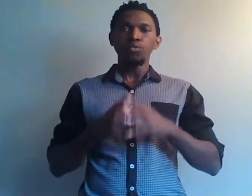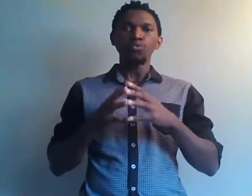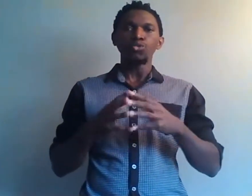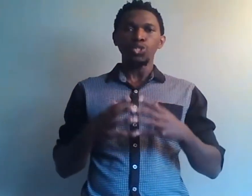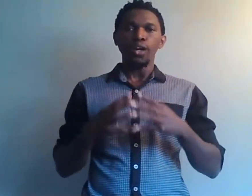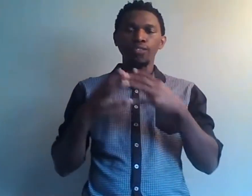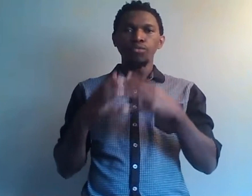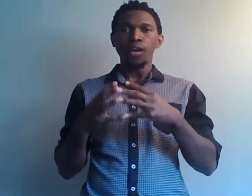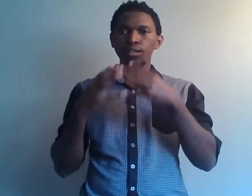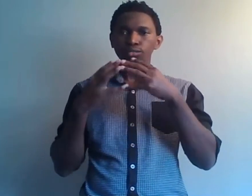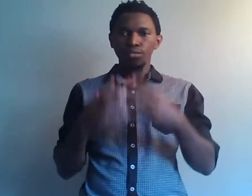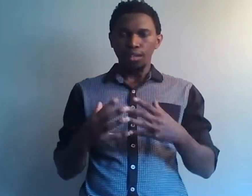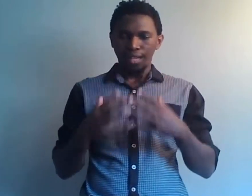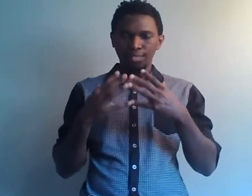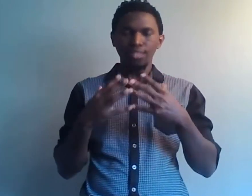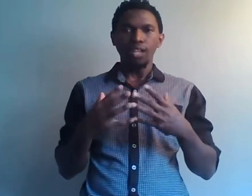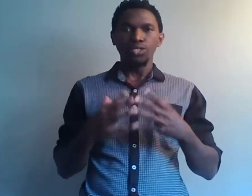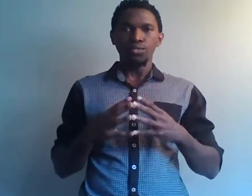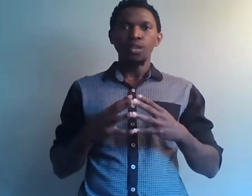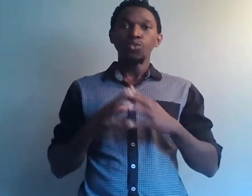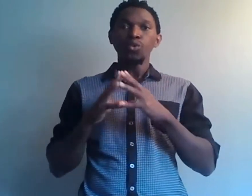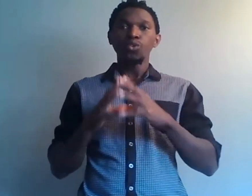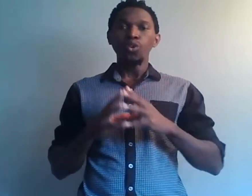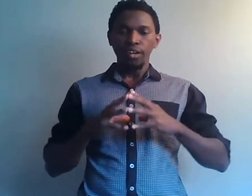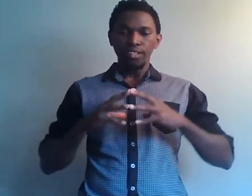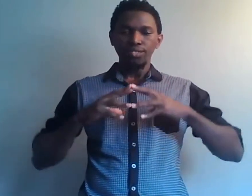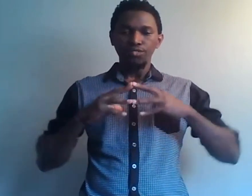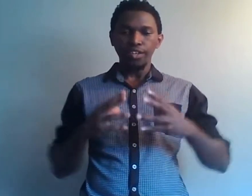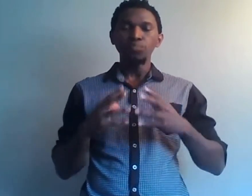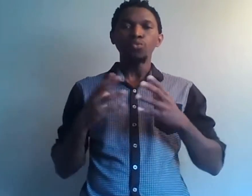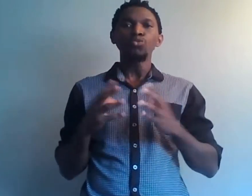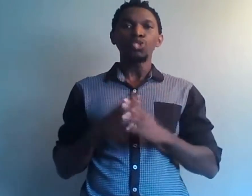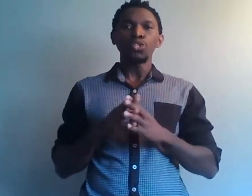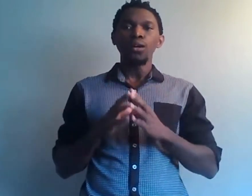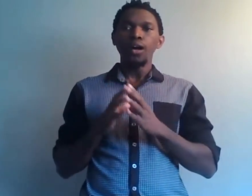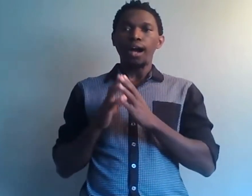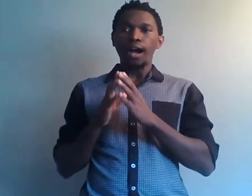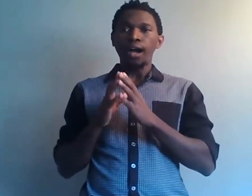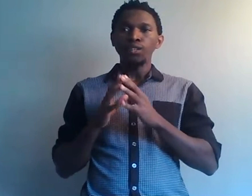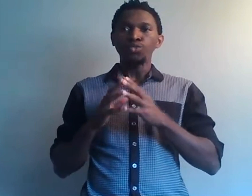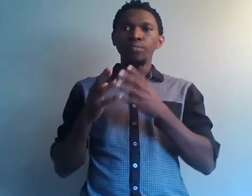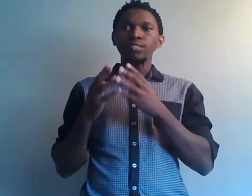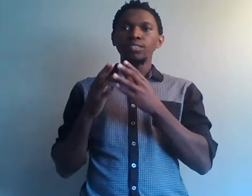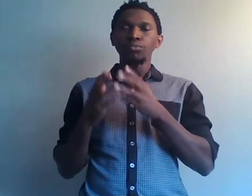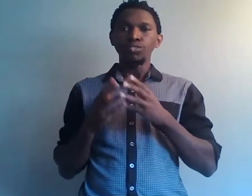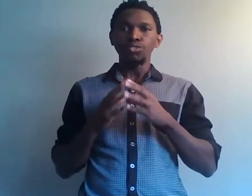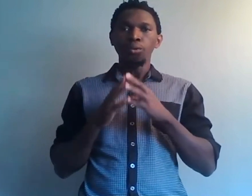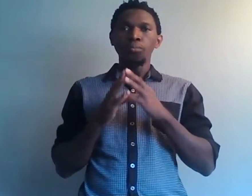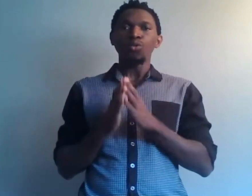beaucoup de gens à avoir assez d'argent ou encore qui freinent beaucoup de gens à se mettre dans des positions pour